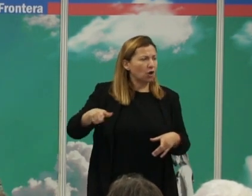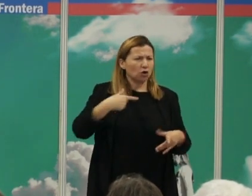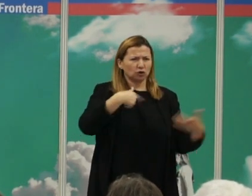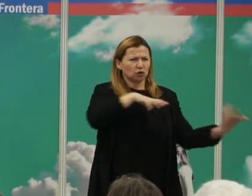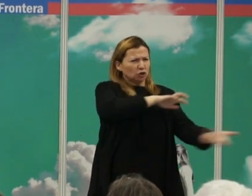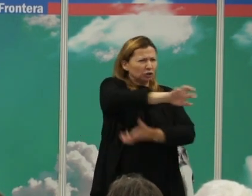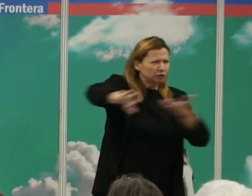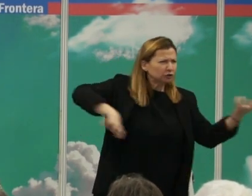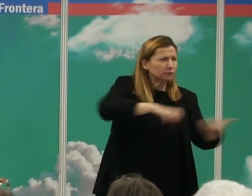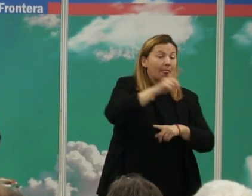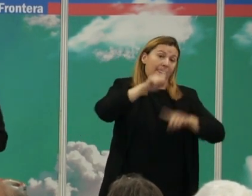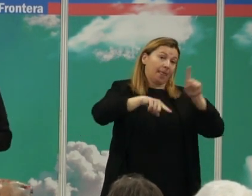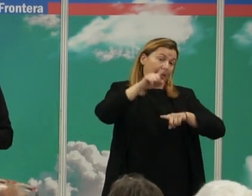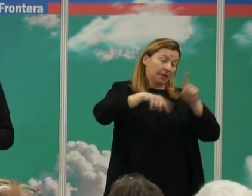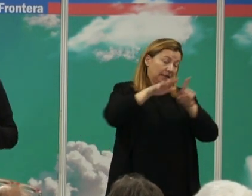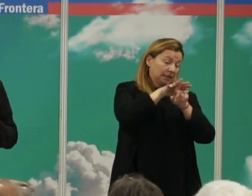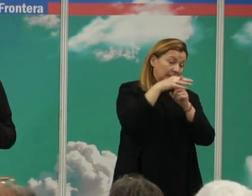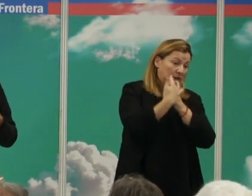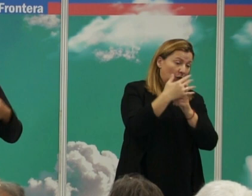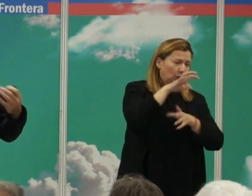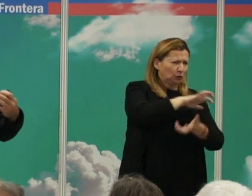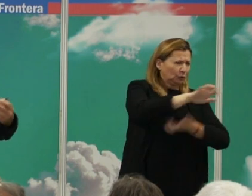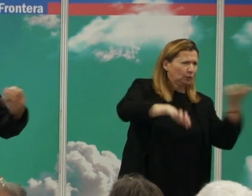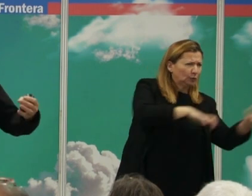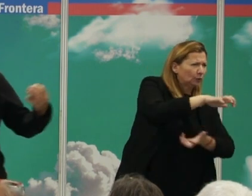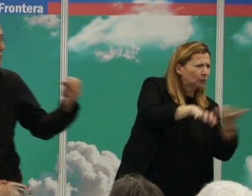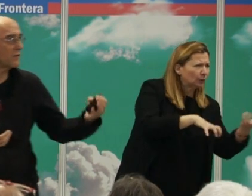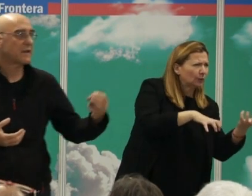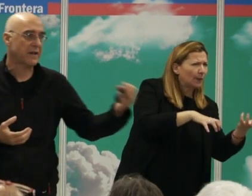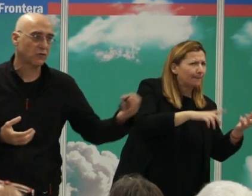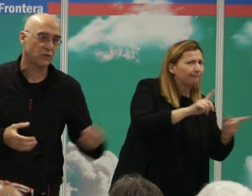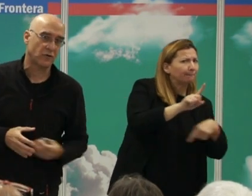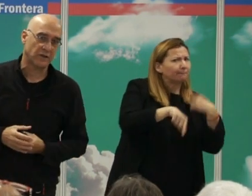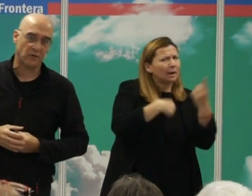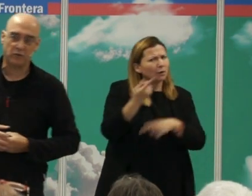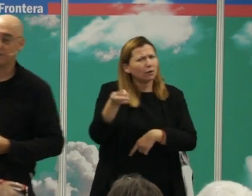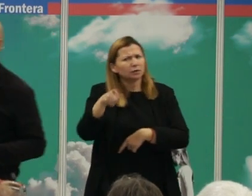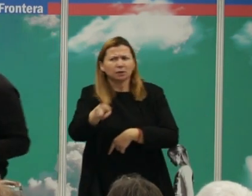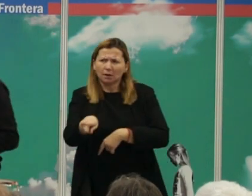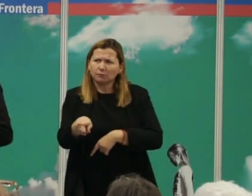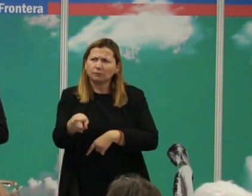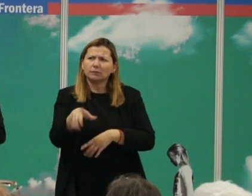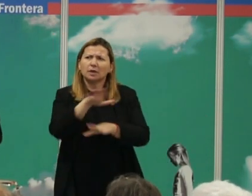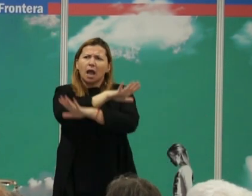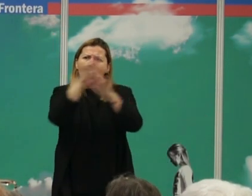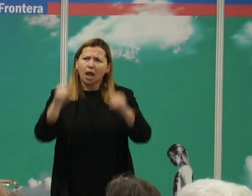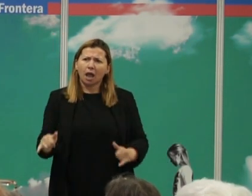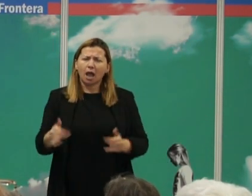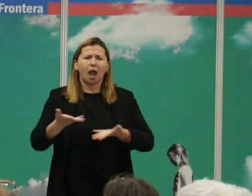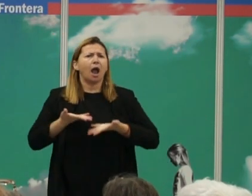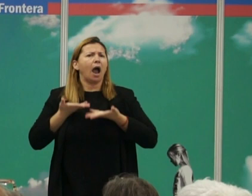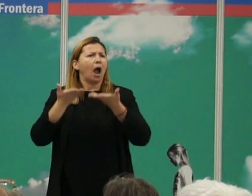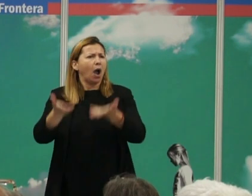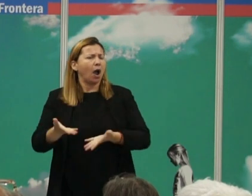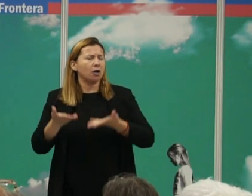violentos en algunas circunstancias, según esta idea, y sin embargo somos tremendamente altruistas, generosos en otras circunstancias. Y algunos biólogos